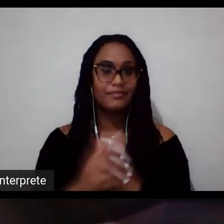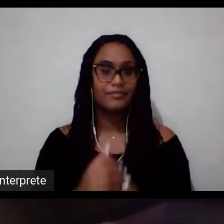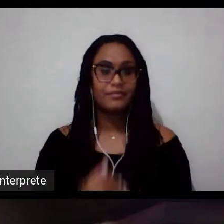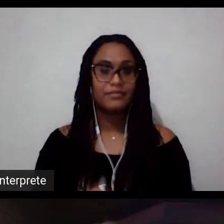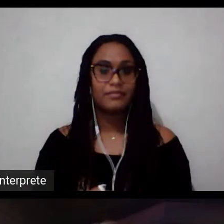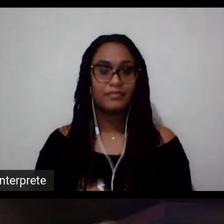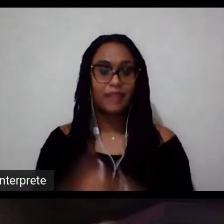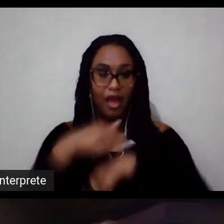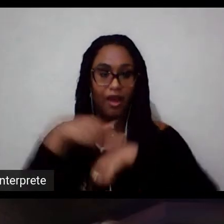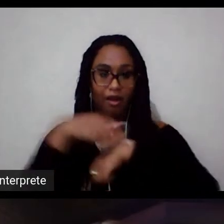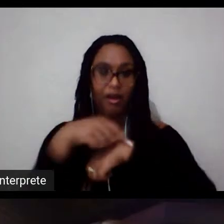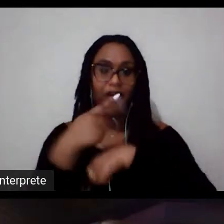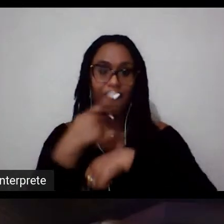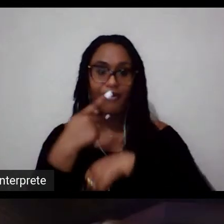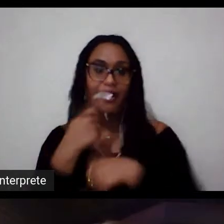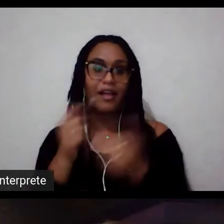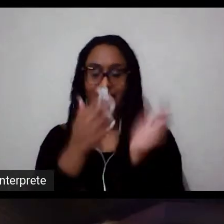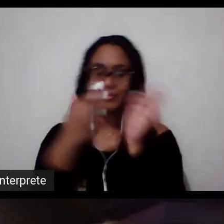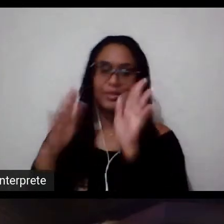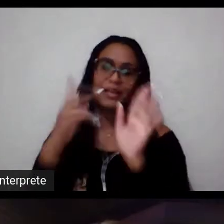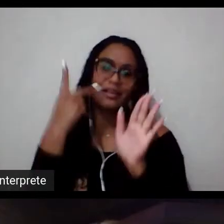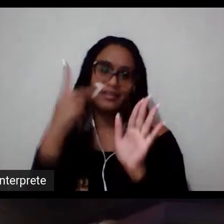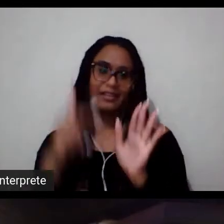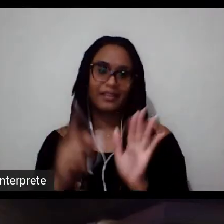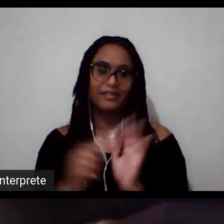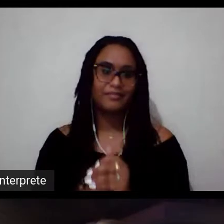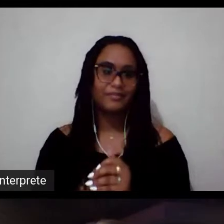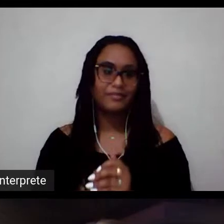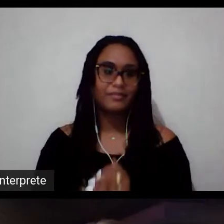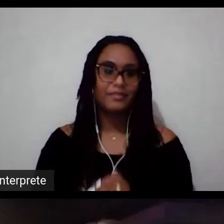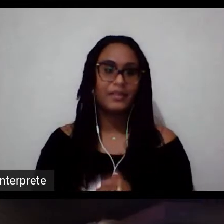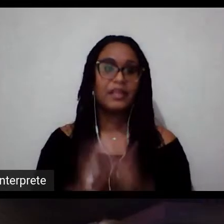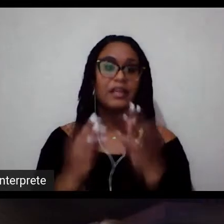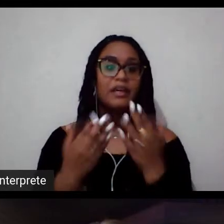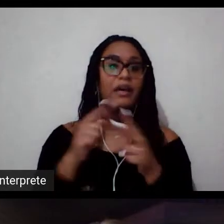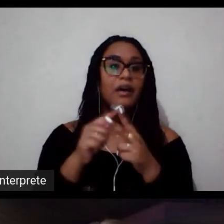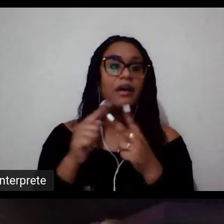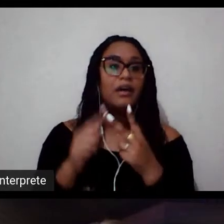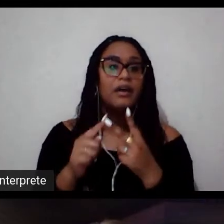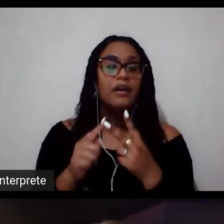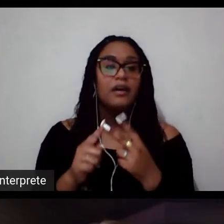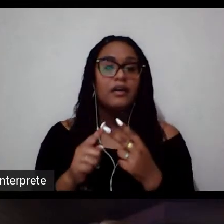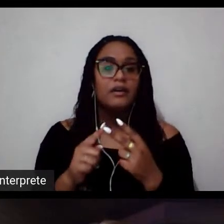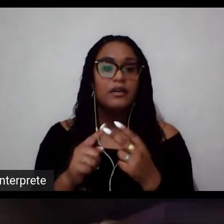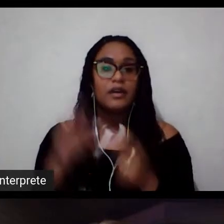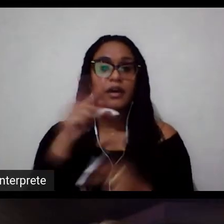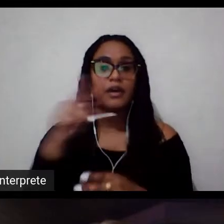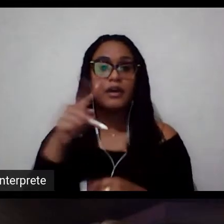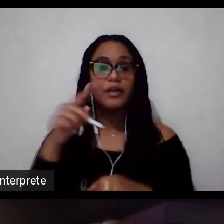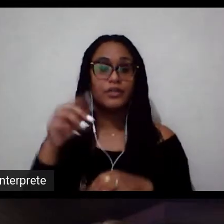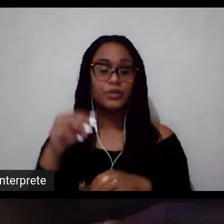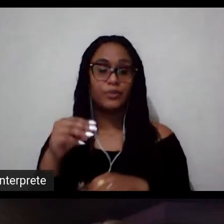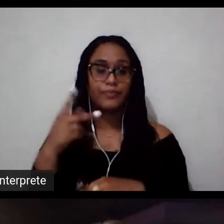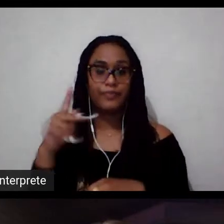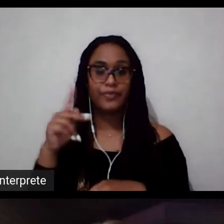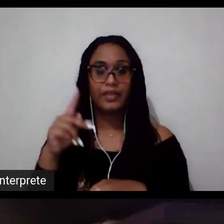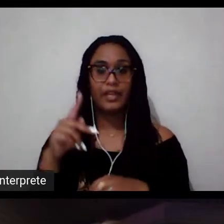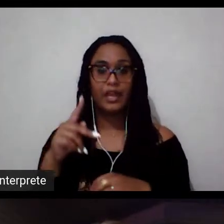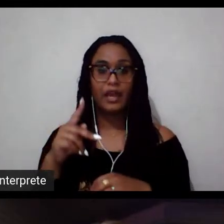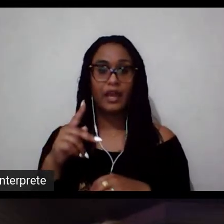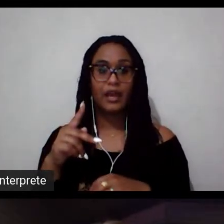horário de fala dela. Então, a professora Mariana Ipizani é professora da Universidade Federal do Tocantins,